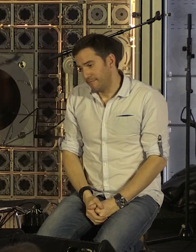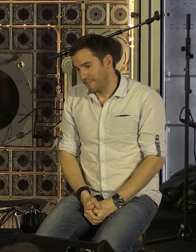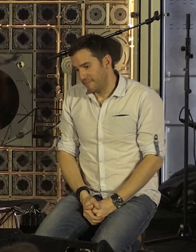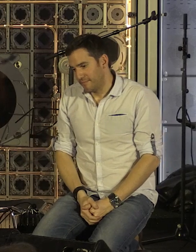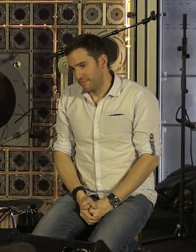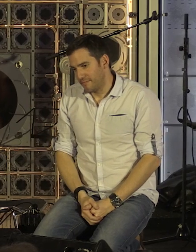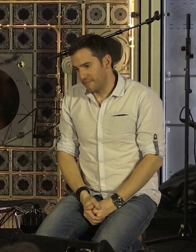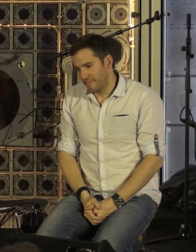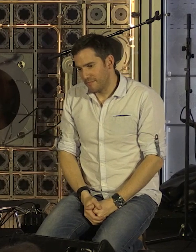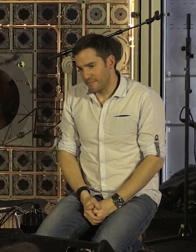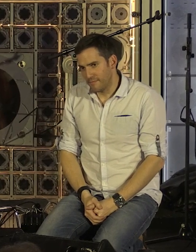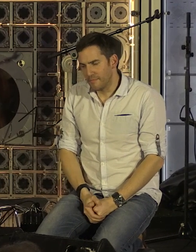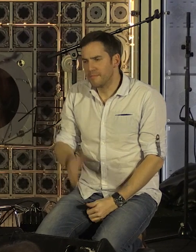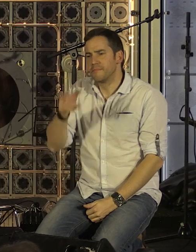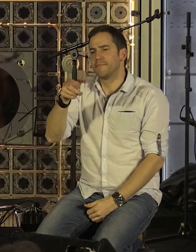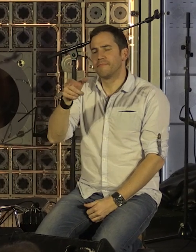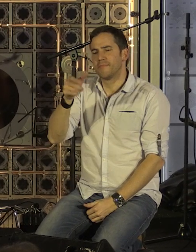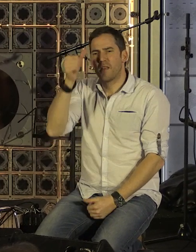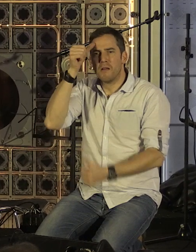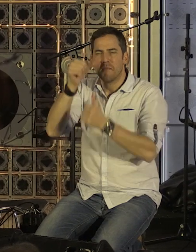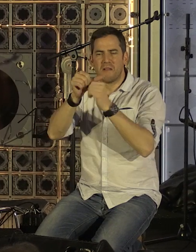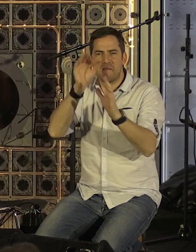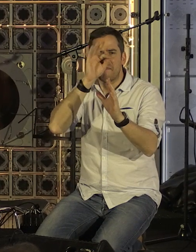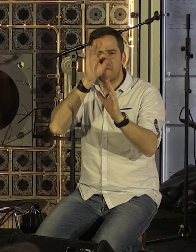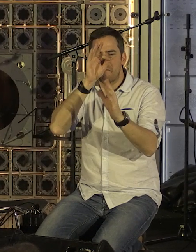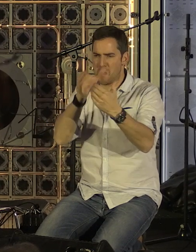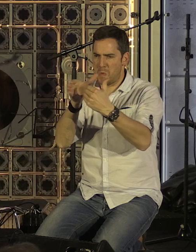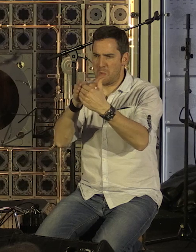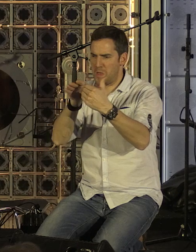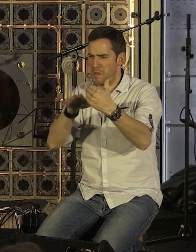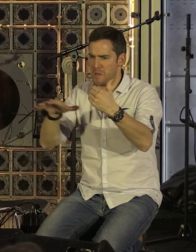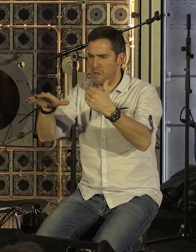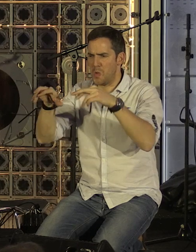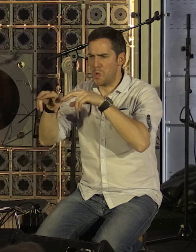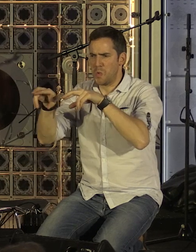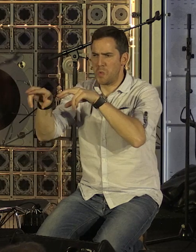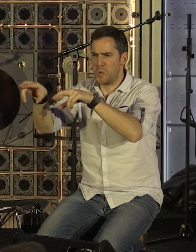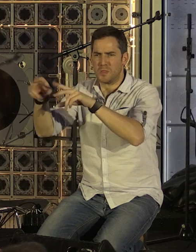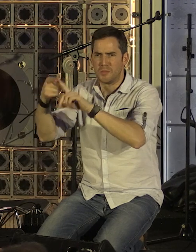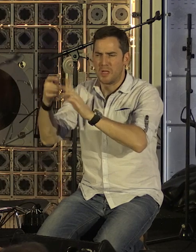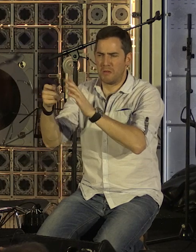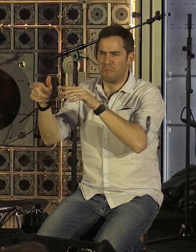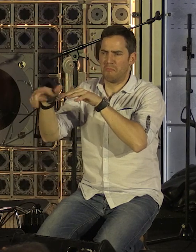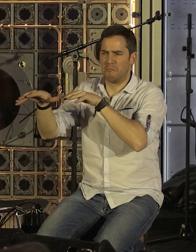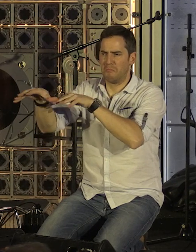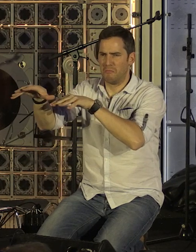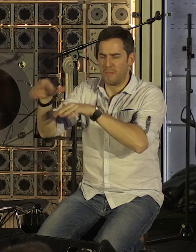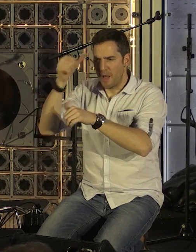Ça fait ajouxter la fiche Riber. Je revois s'arrondir devant moi les berges abruptes et blumes et luxuriantes.